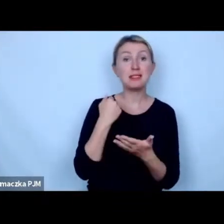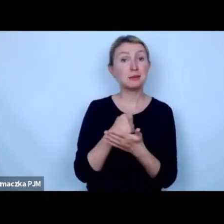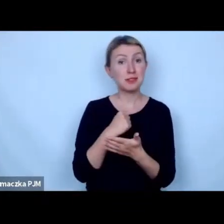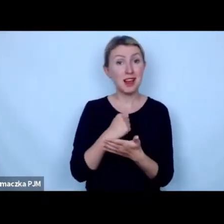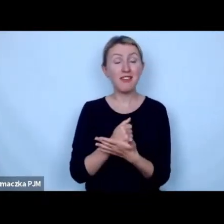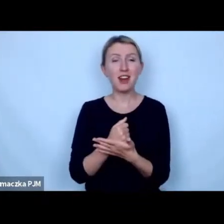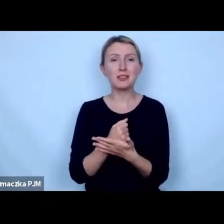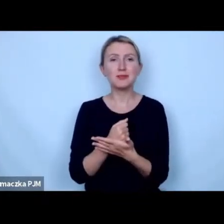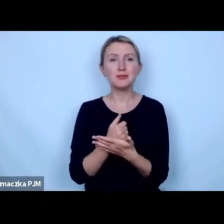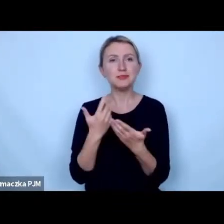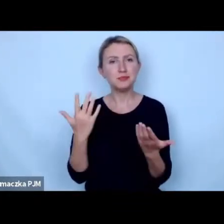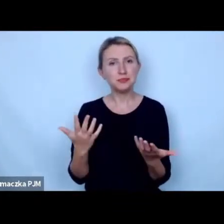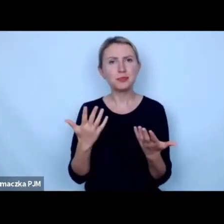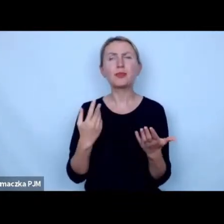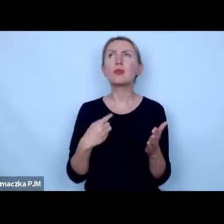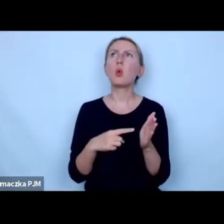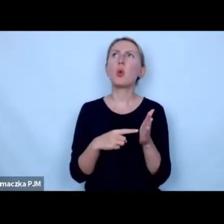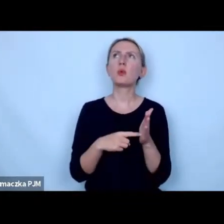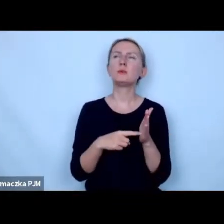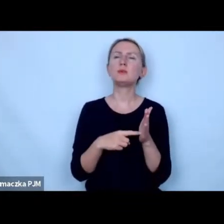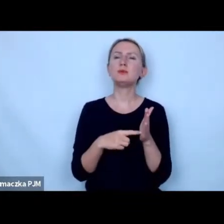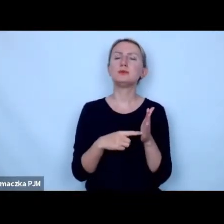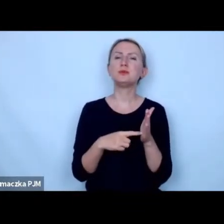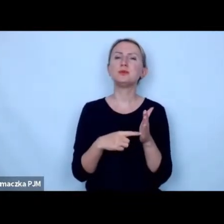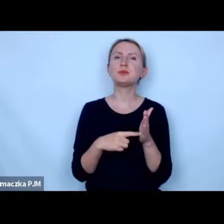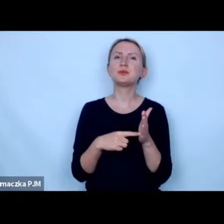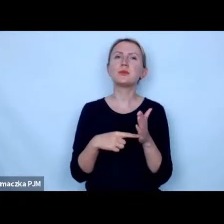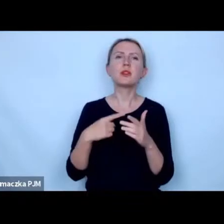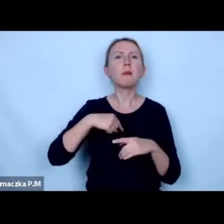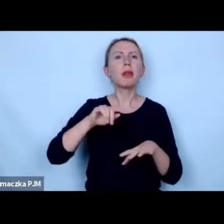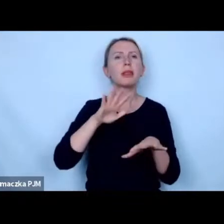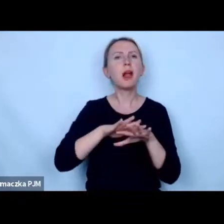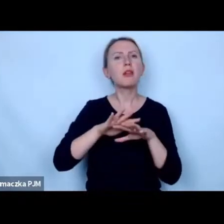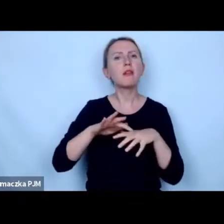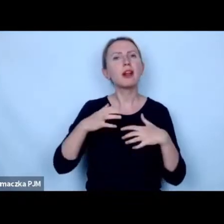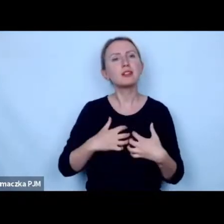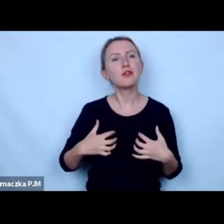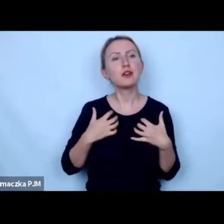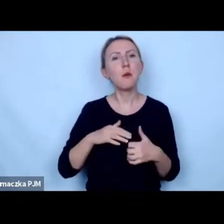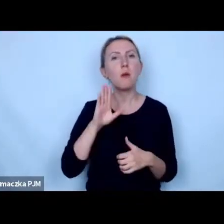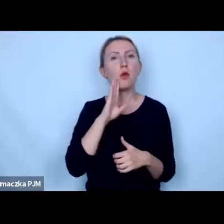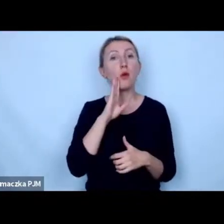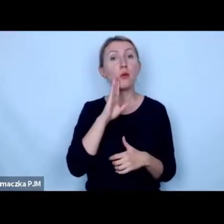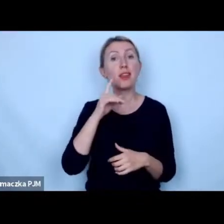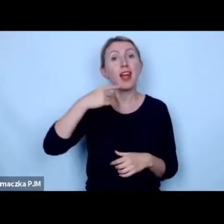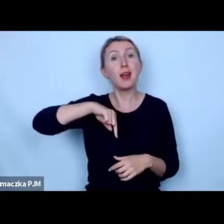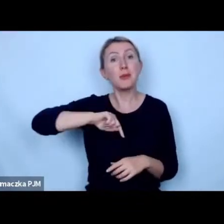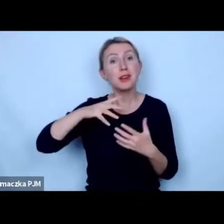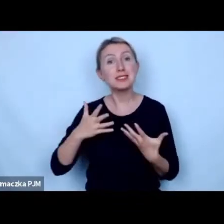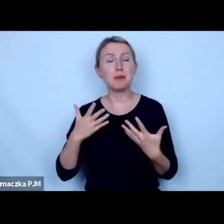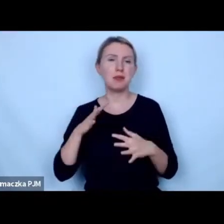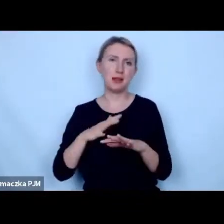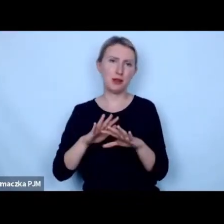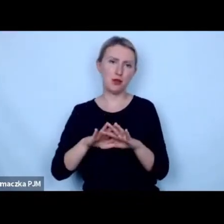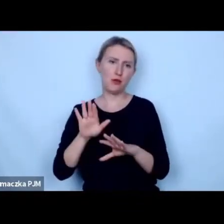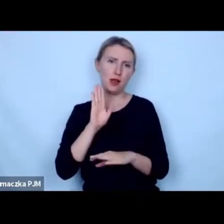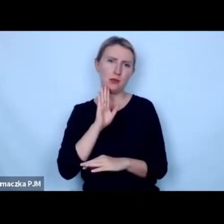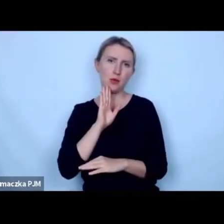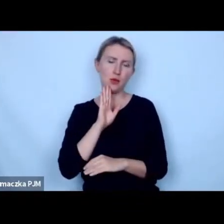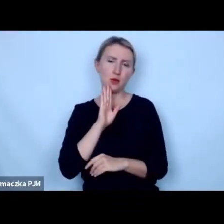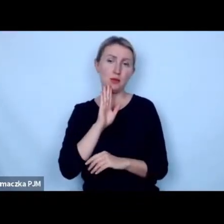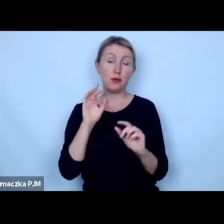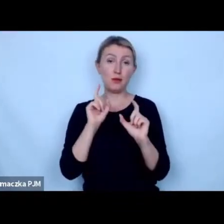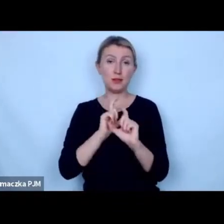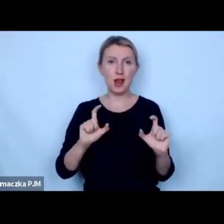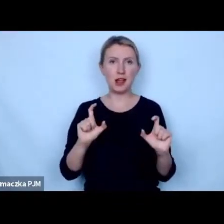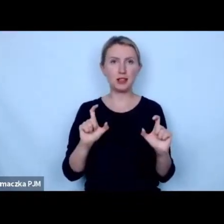taka że chodzi o to żebyśmy traktowali zwierzęta tak jakbyśmy sami chcieli być traktowani bo w